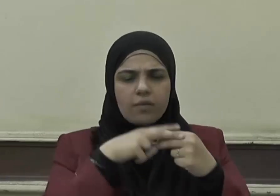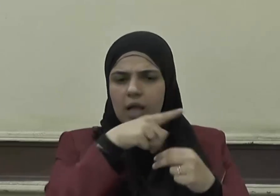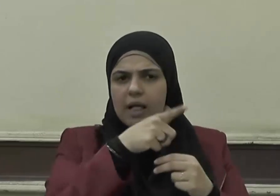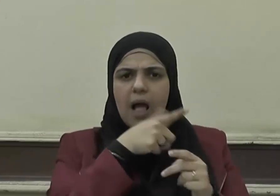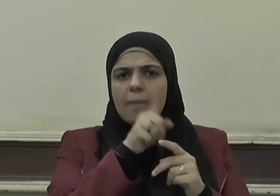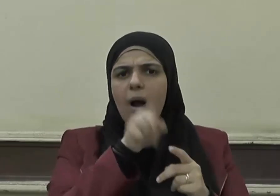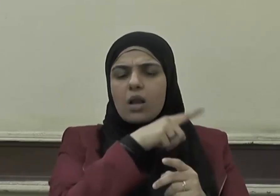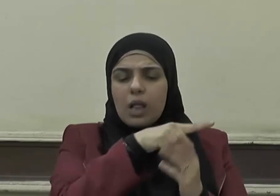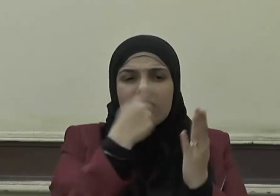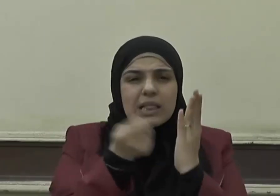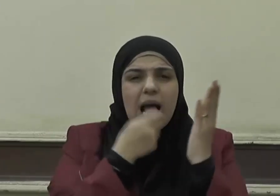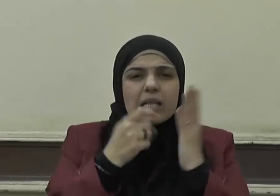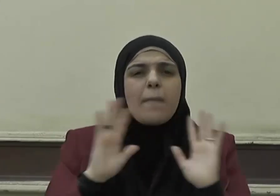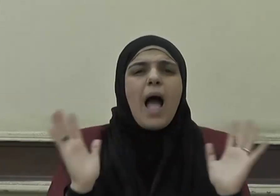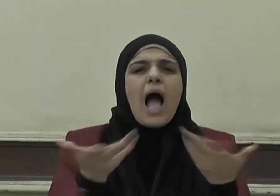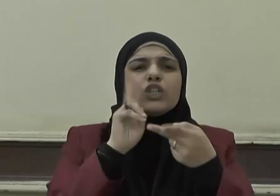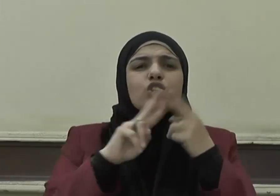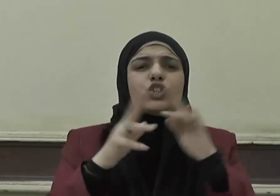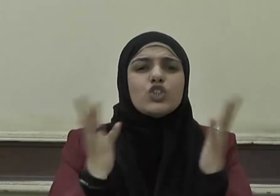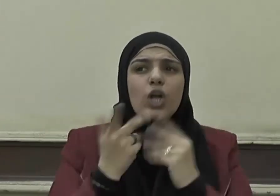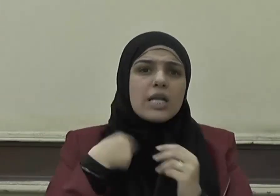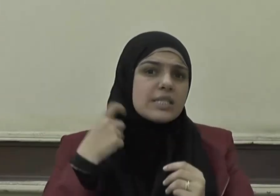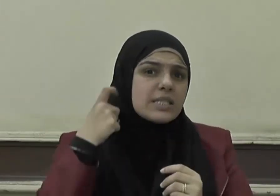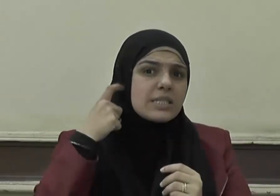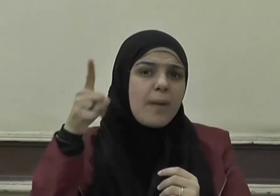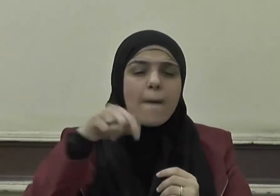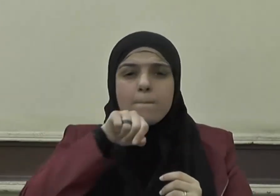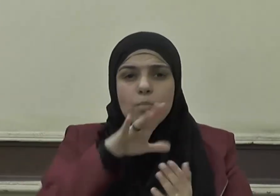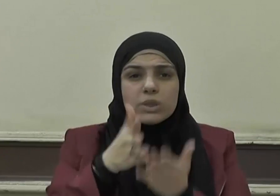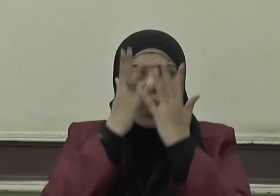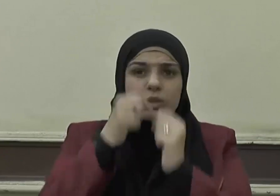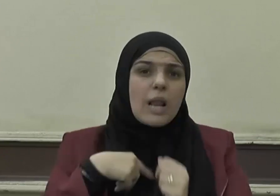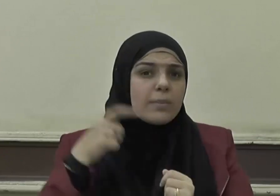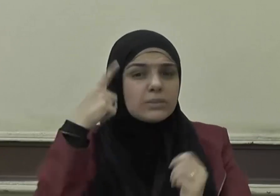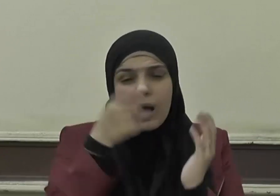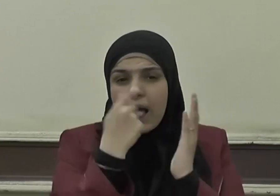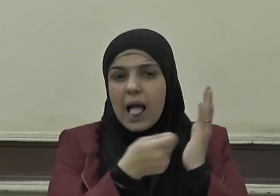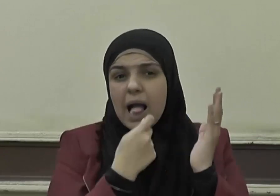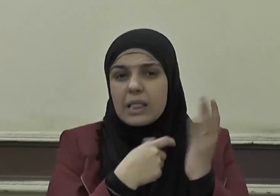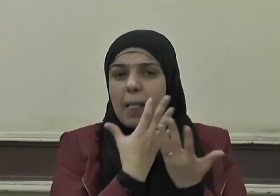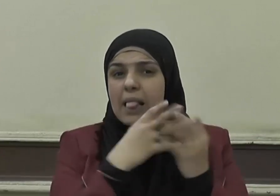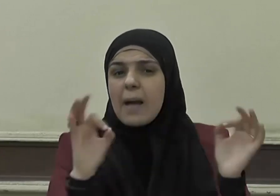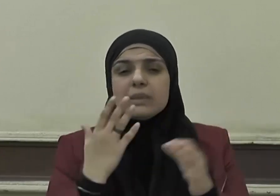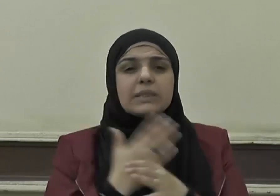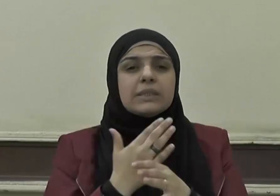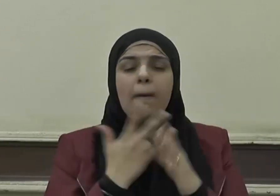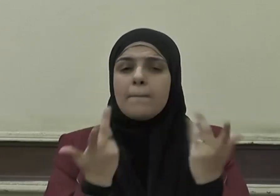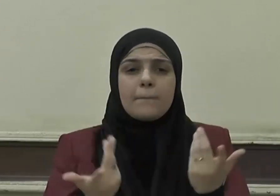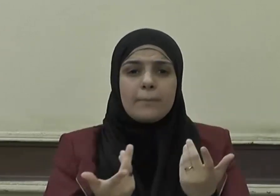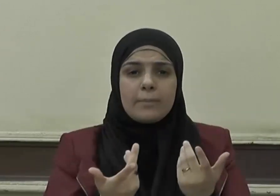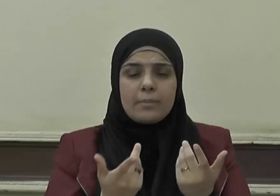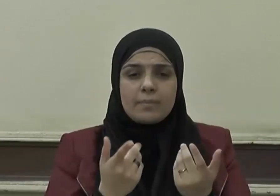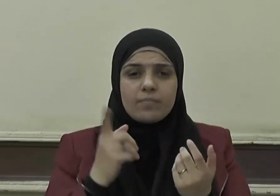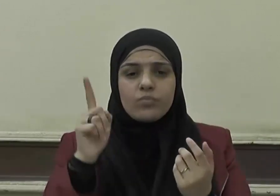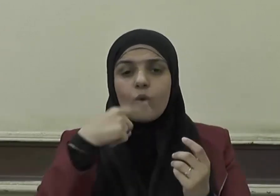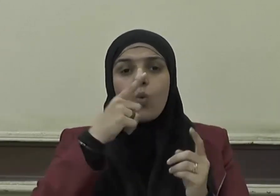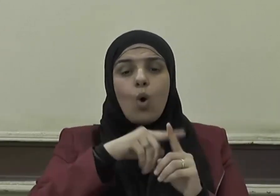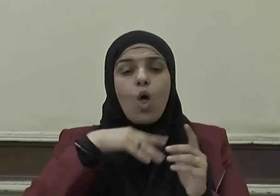تكتب كل شيء تسمعه من رسول الله صلى الله عليه وسلم ورسول